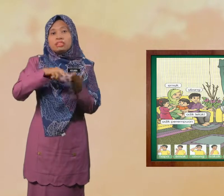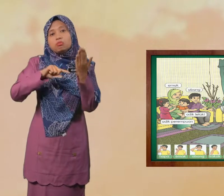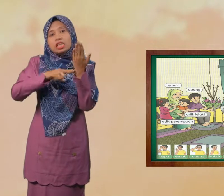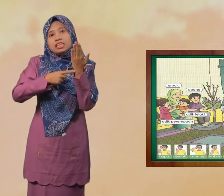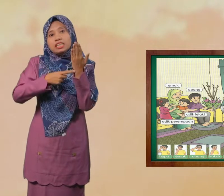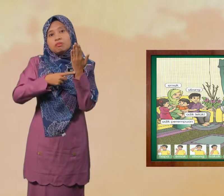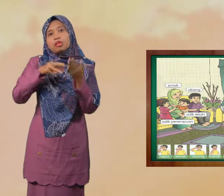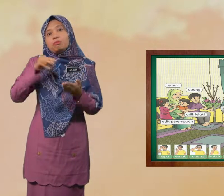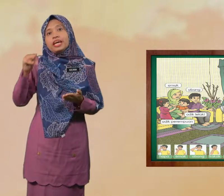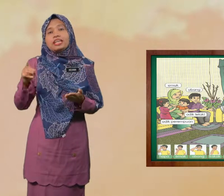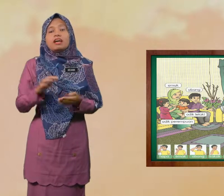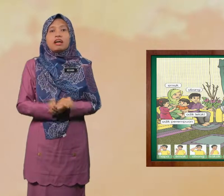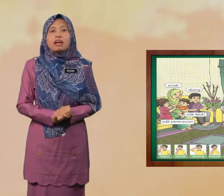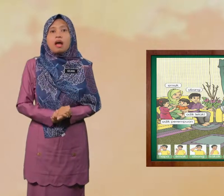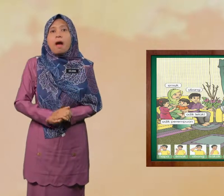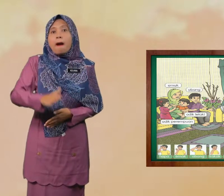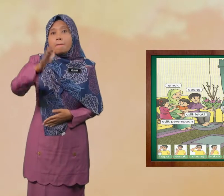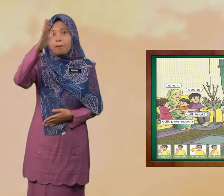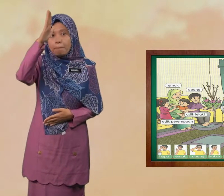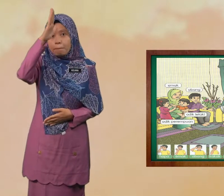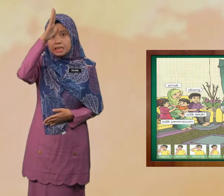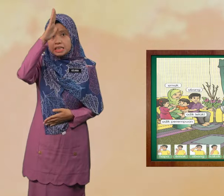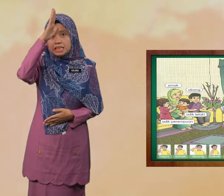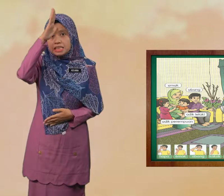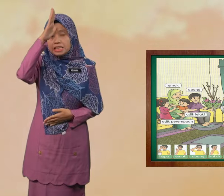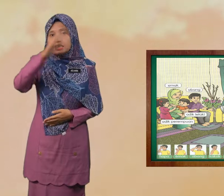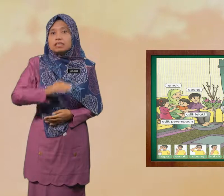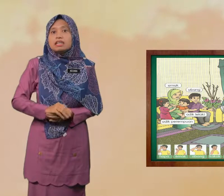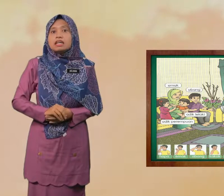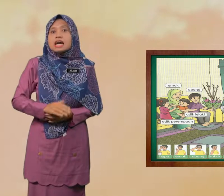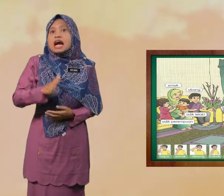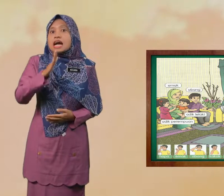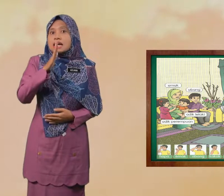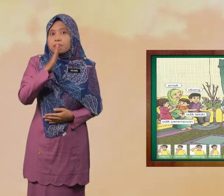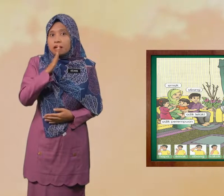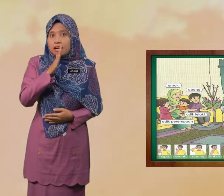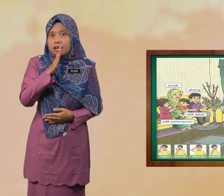semula Murid-murid Bapa Emak